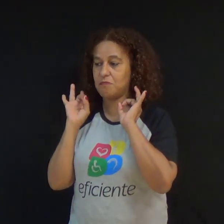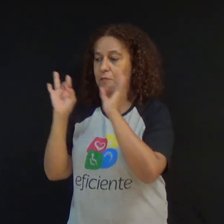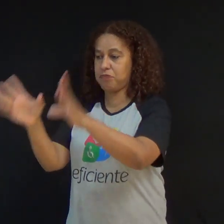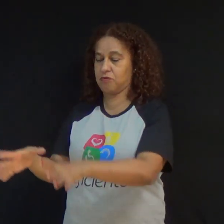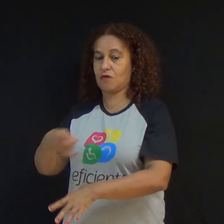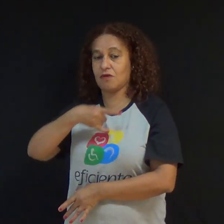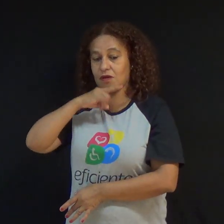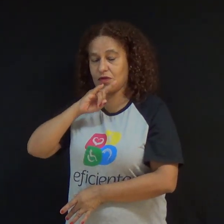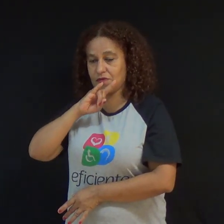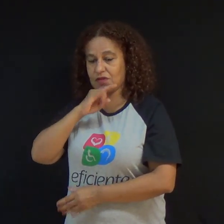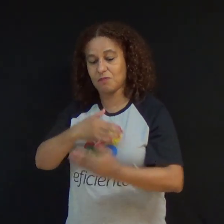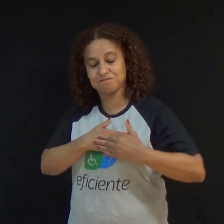resgate de indecidade.